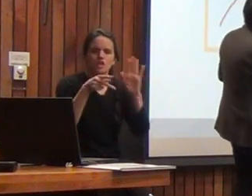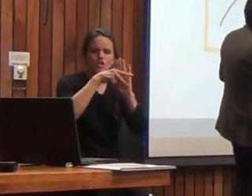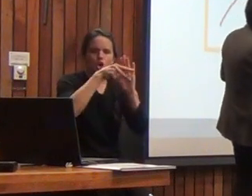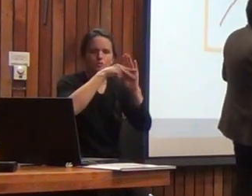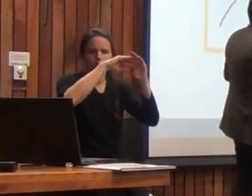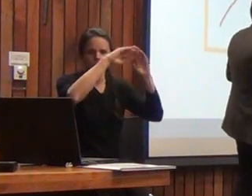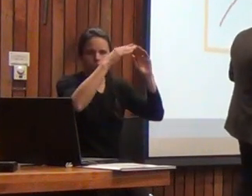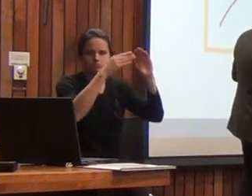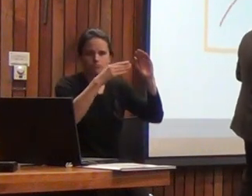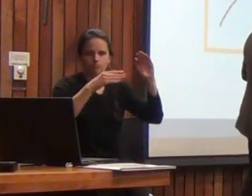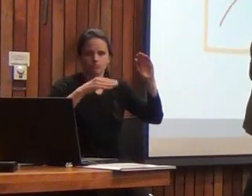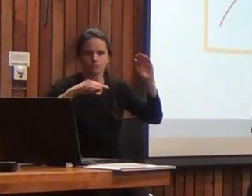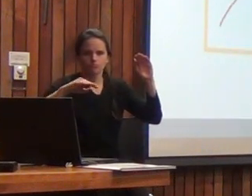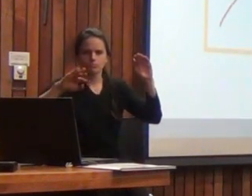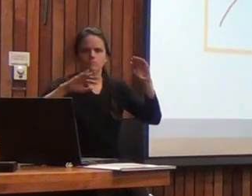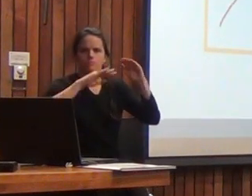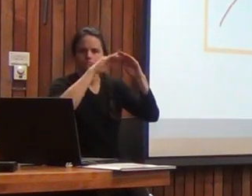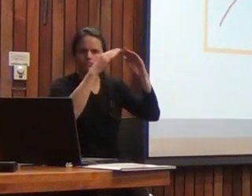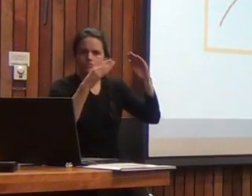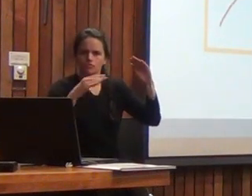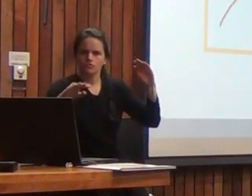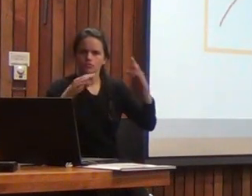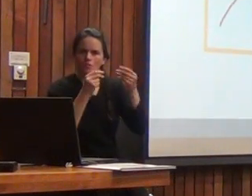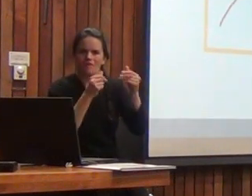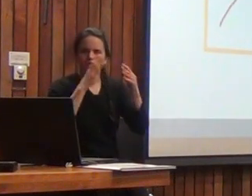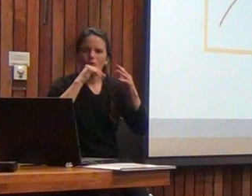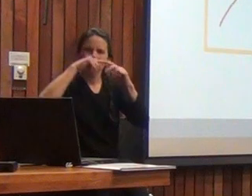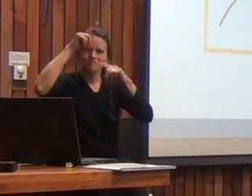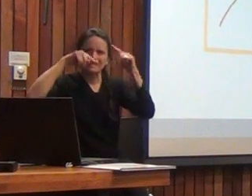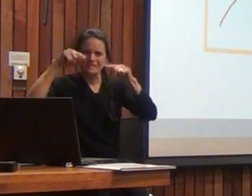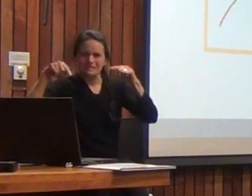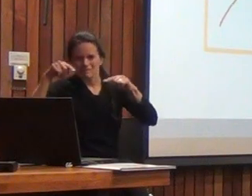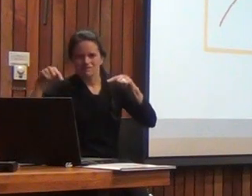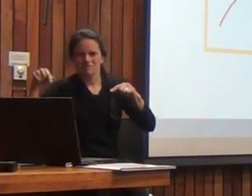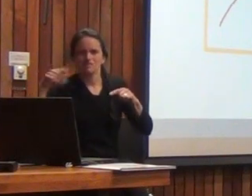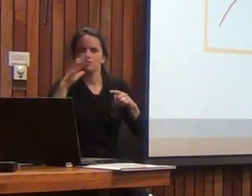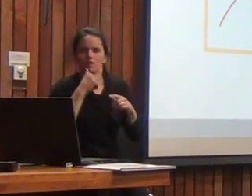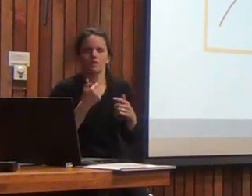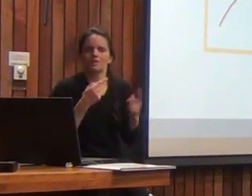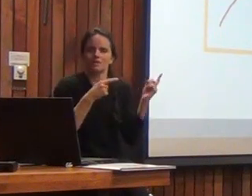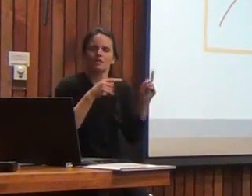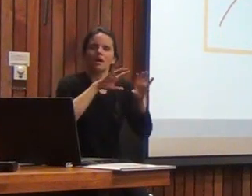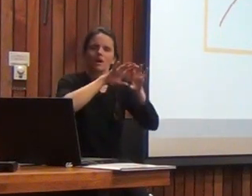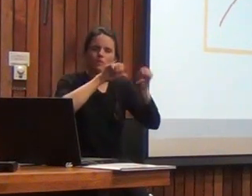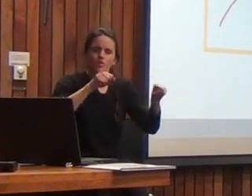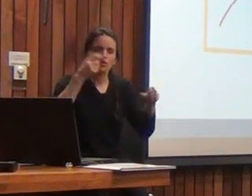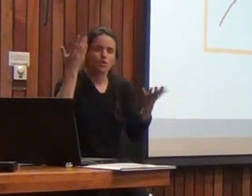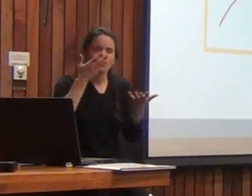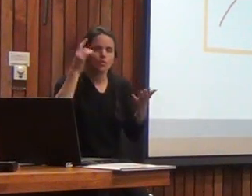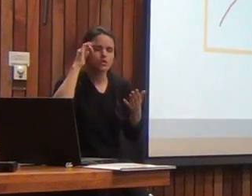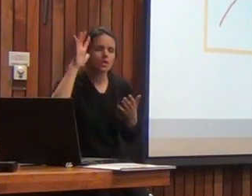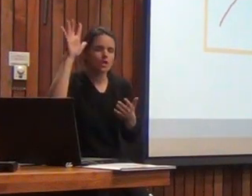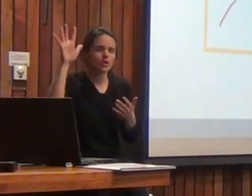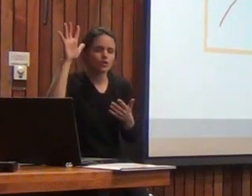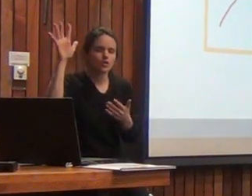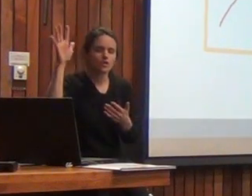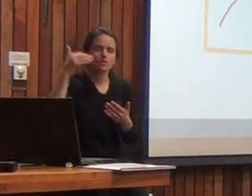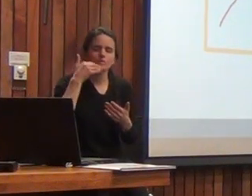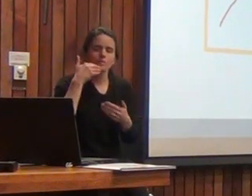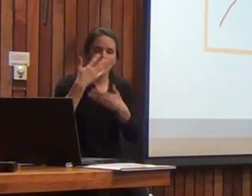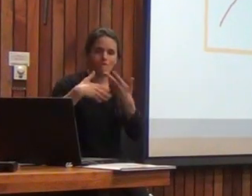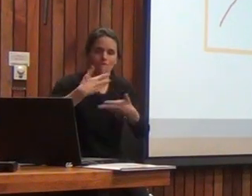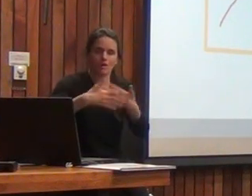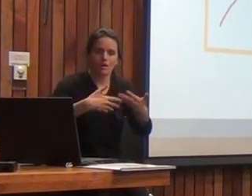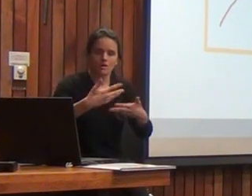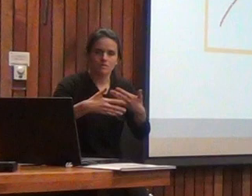se vean de más de esta manera de manera que sean coherentes con como la teoría los avances